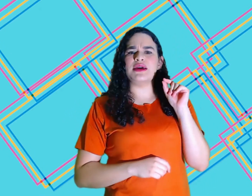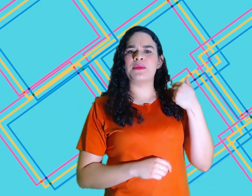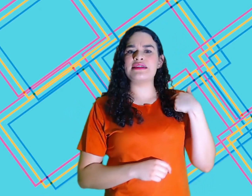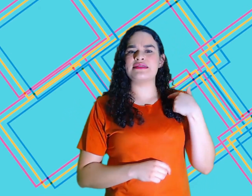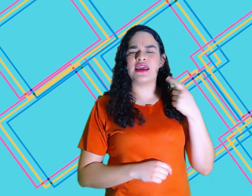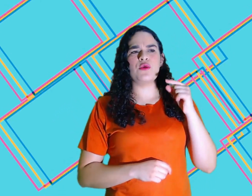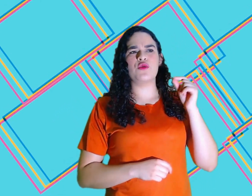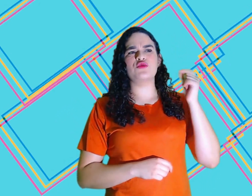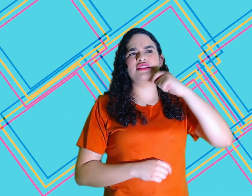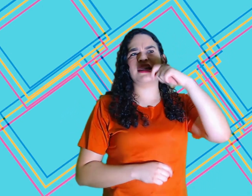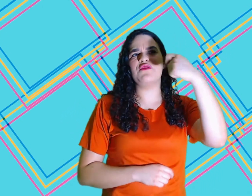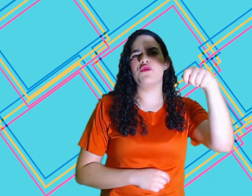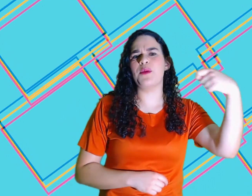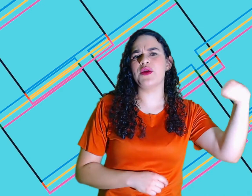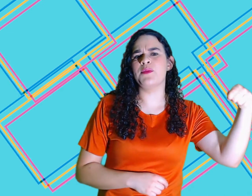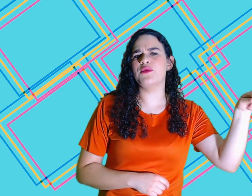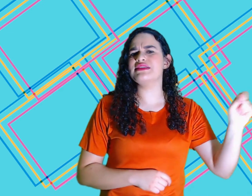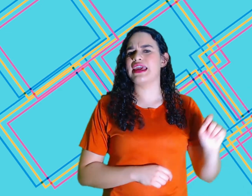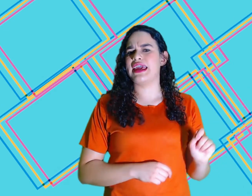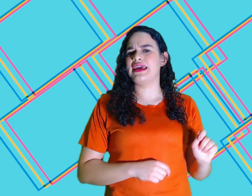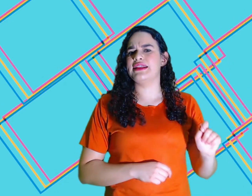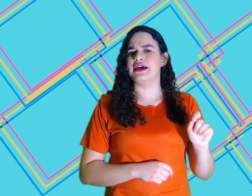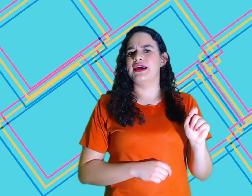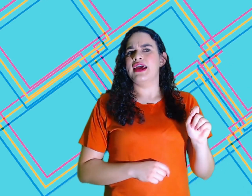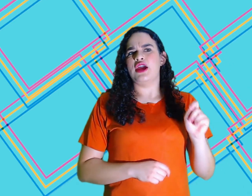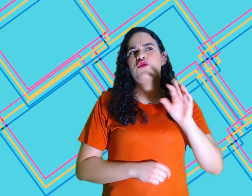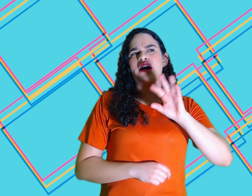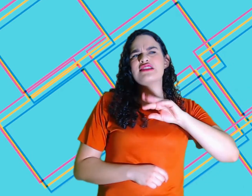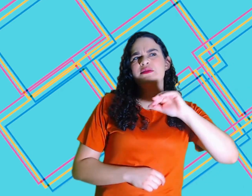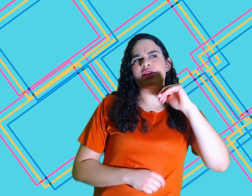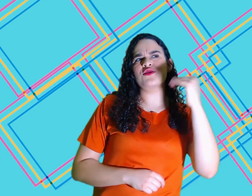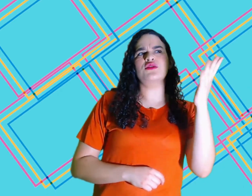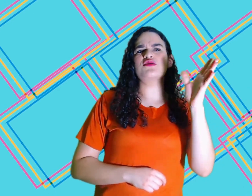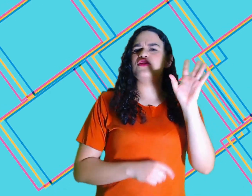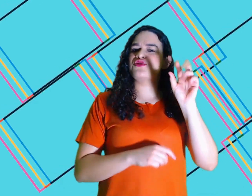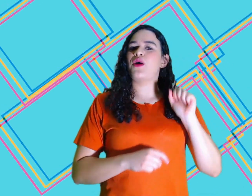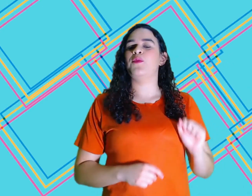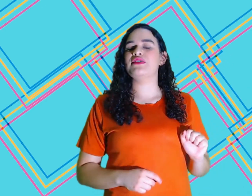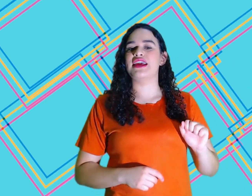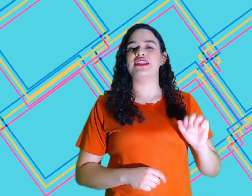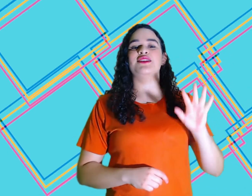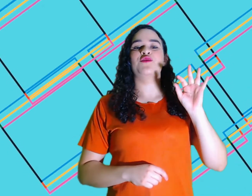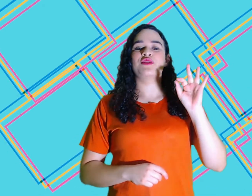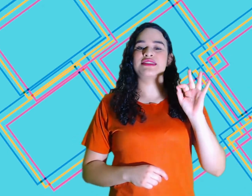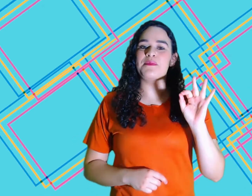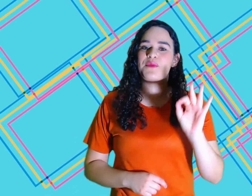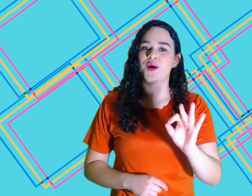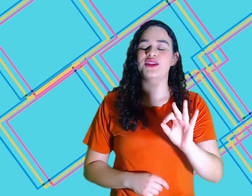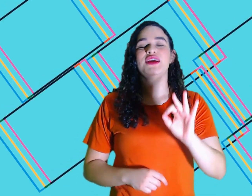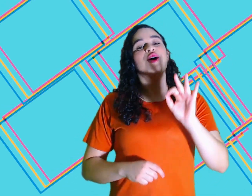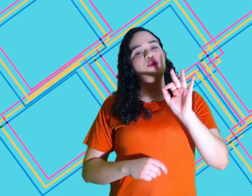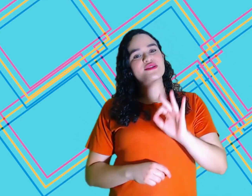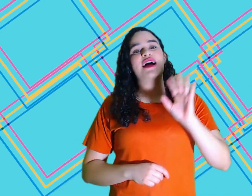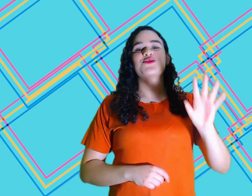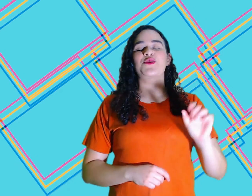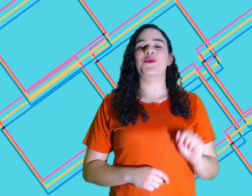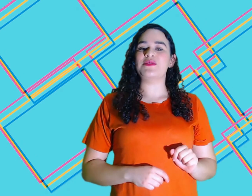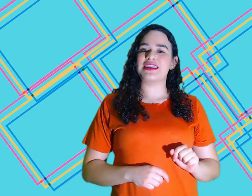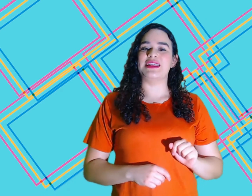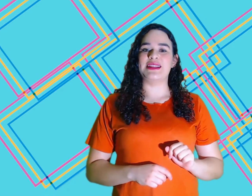mas eu escrevo com a minha mão esquerda, eu faço as minhas outras coisas com a mão esquerda. Então, você pode usar a sua mão esquerda, tá